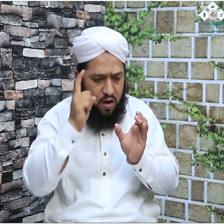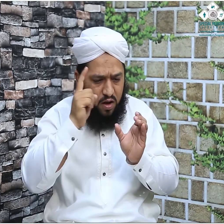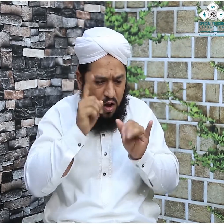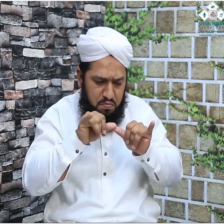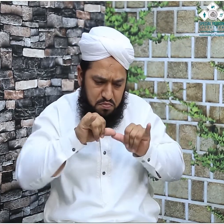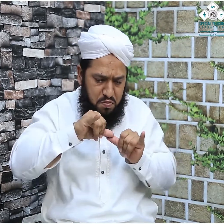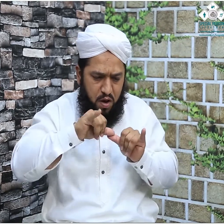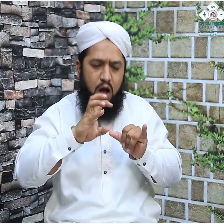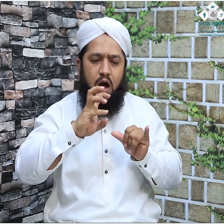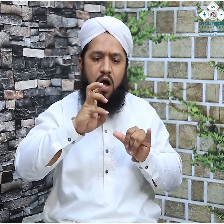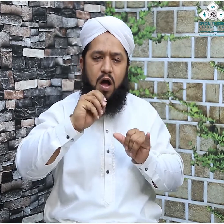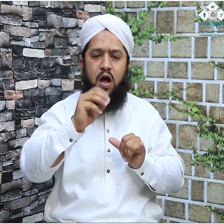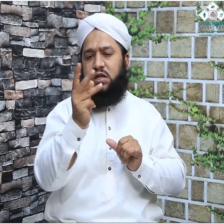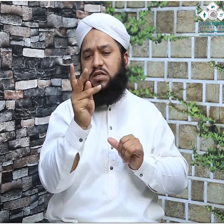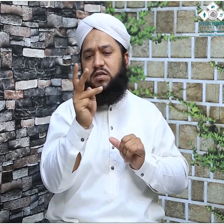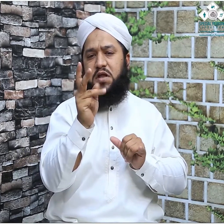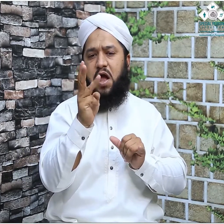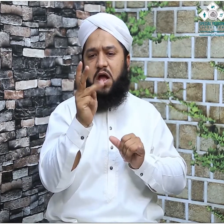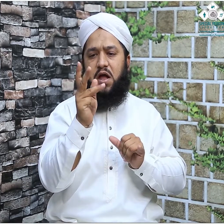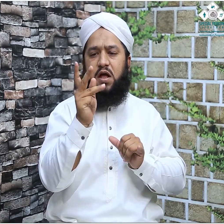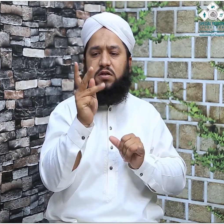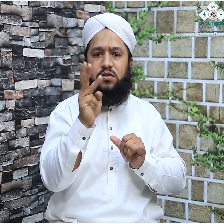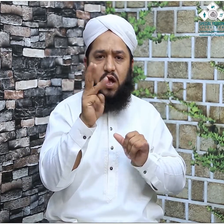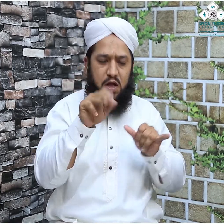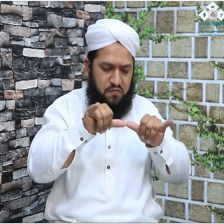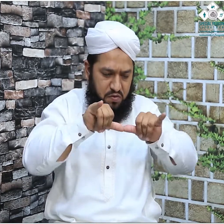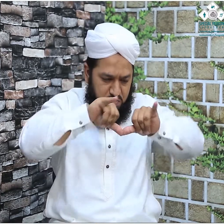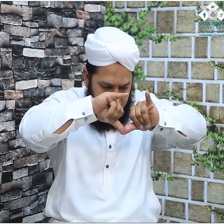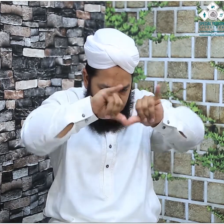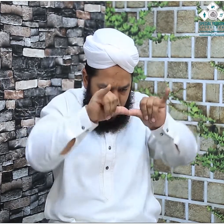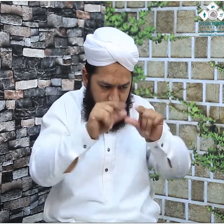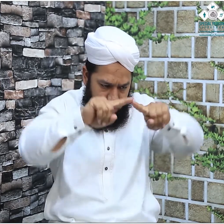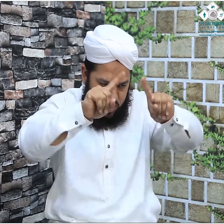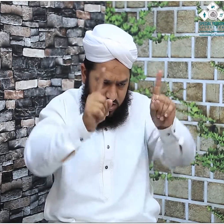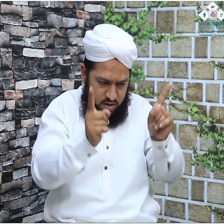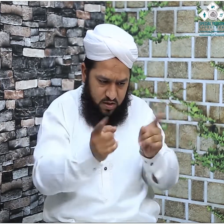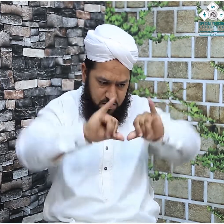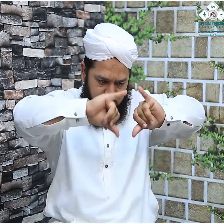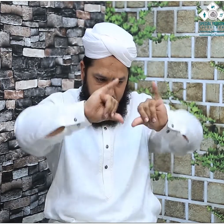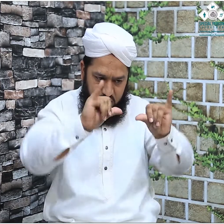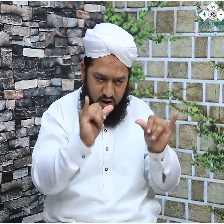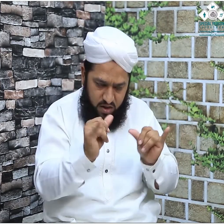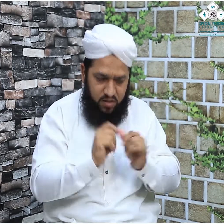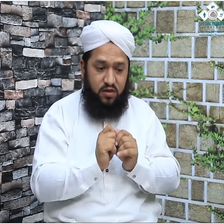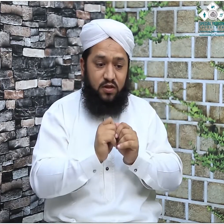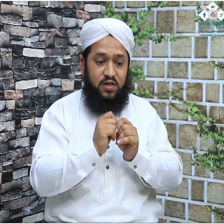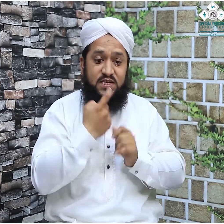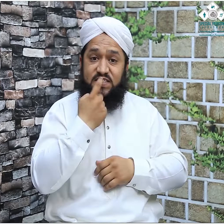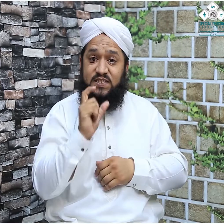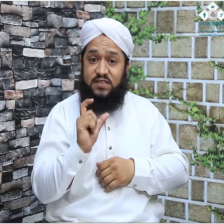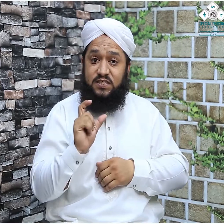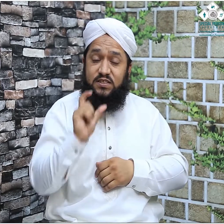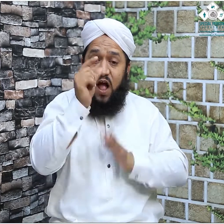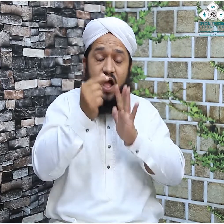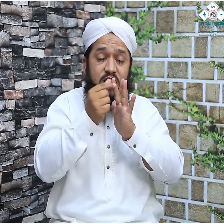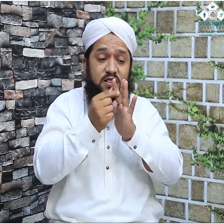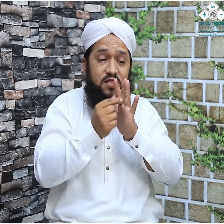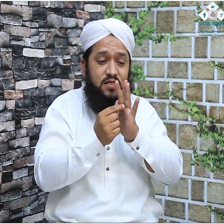جڑے ہوئے ہیں ڈھائی فٹ کا جو سرکل ہے اس میں جڑے ہوئے ہیں جن کے گر چاندی کا ایک بہت بیوٹی فل بہت خوبصورت کور بنا ہوا ہے